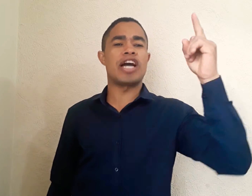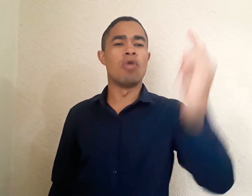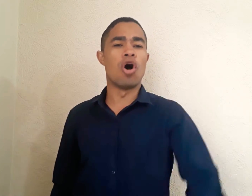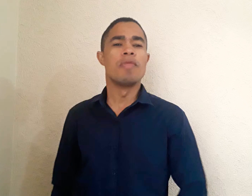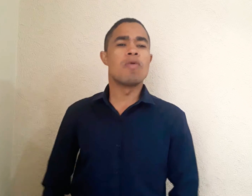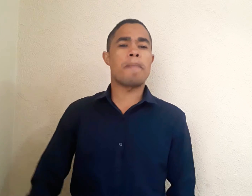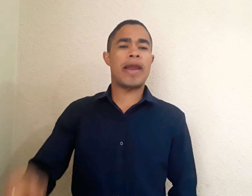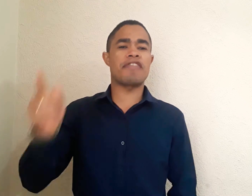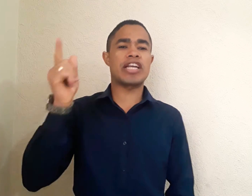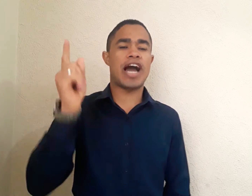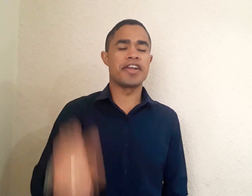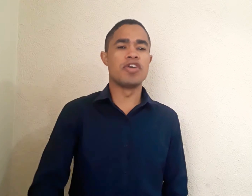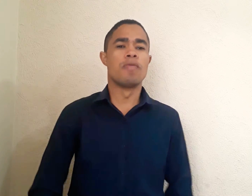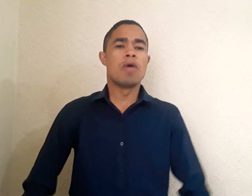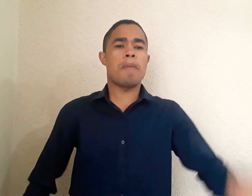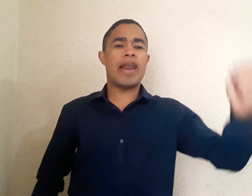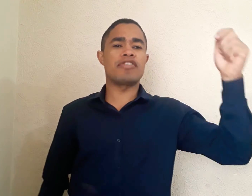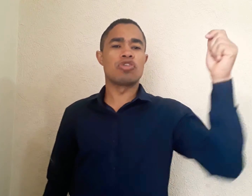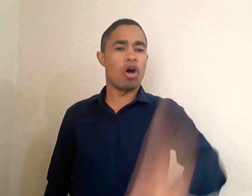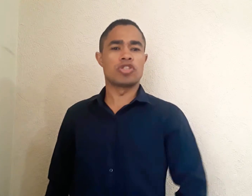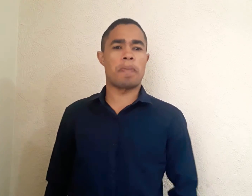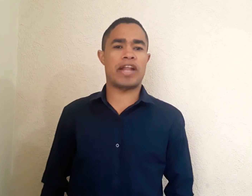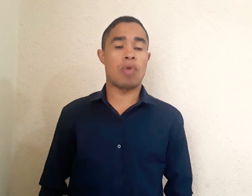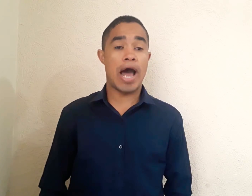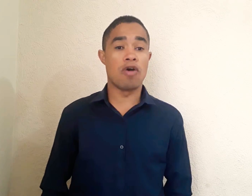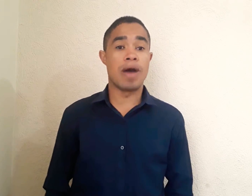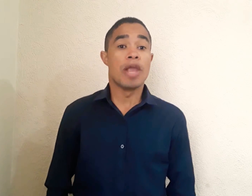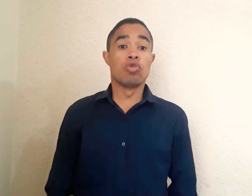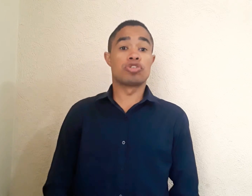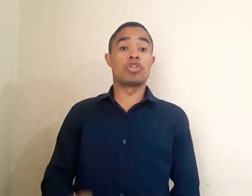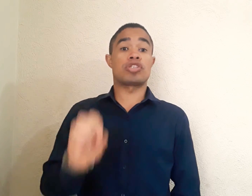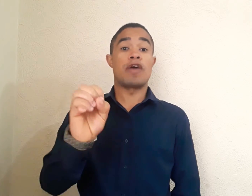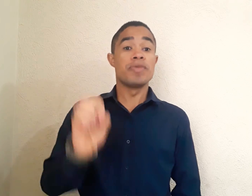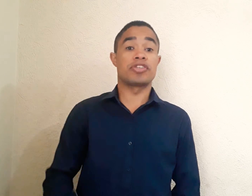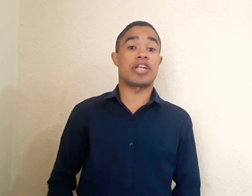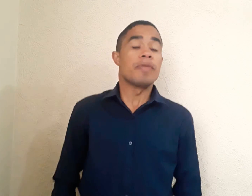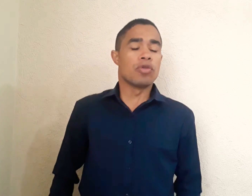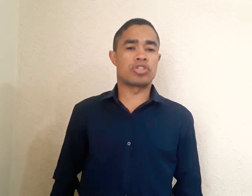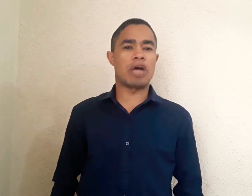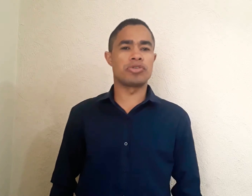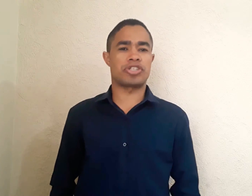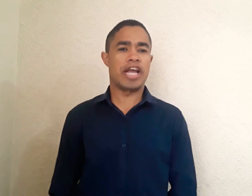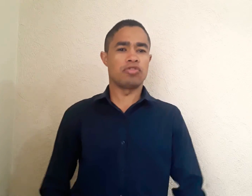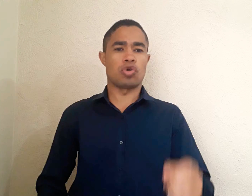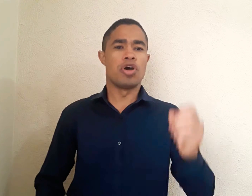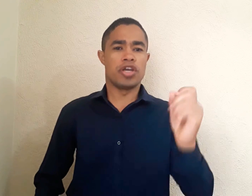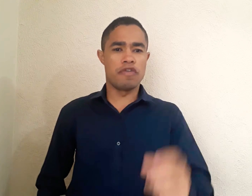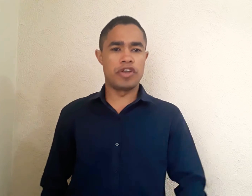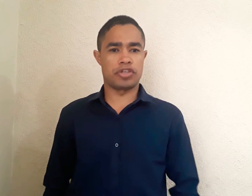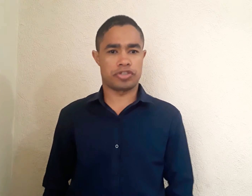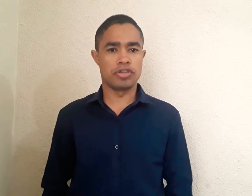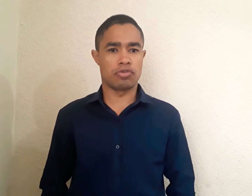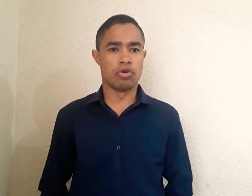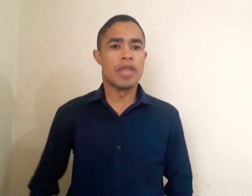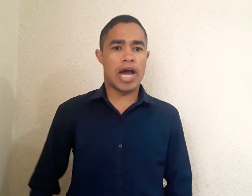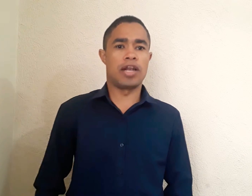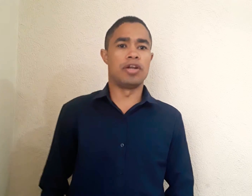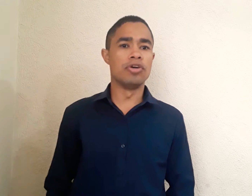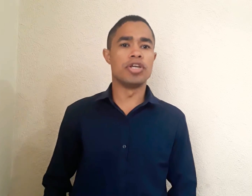amor, uma palavra de carinho Uma palavra de gozo para a tua alma Nos diz o salmista, no salmo 125 Aleluia!